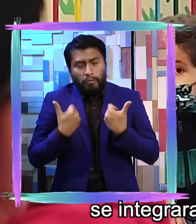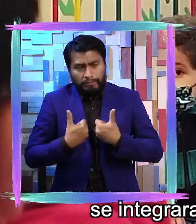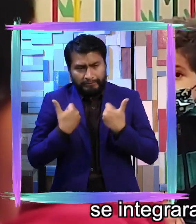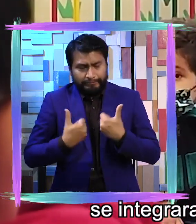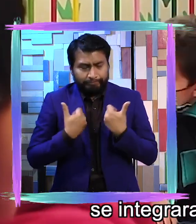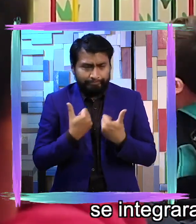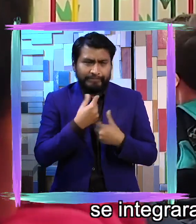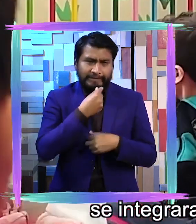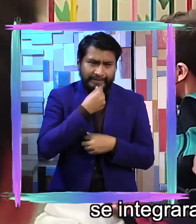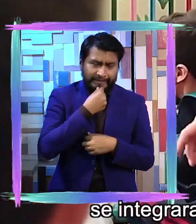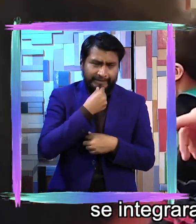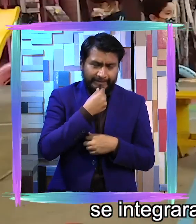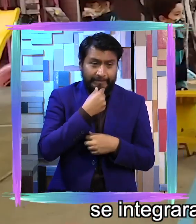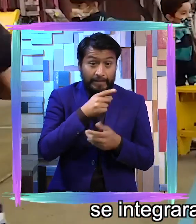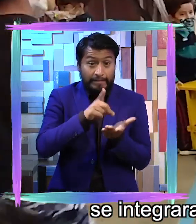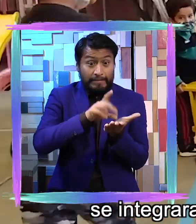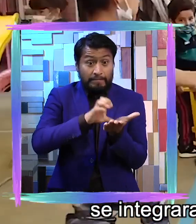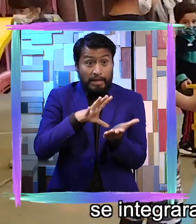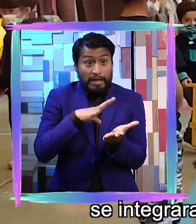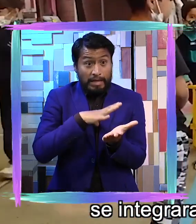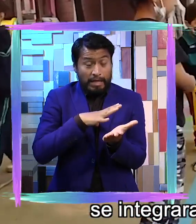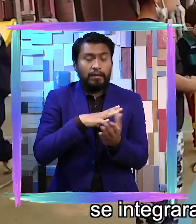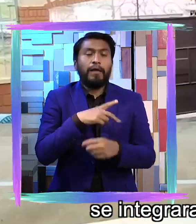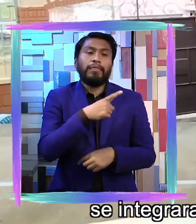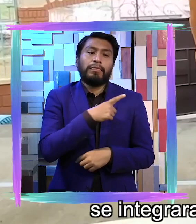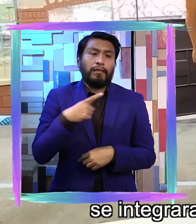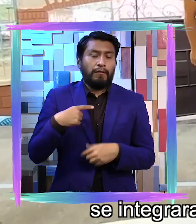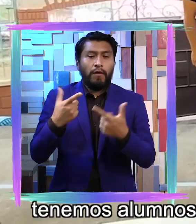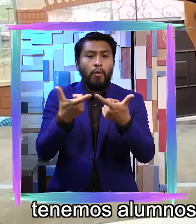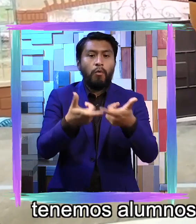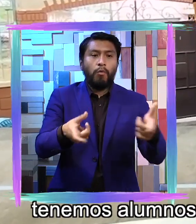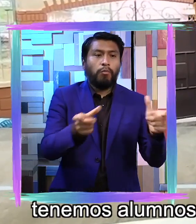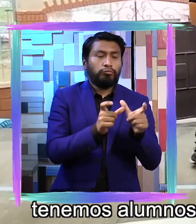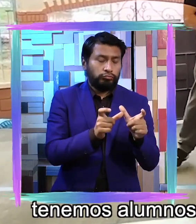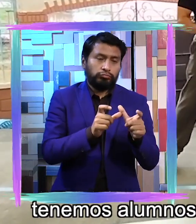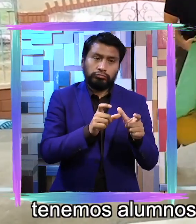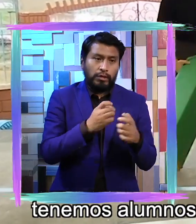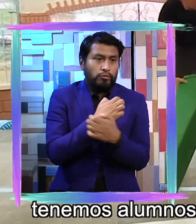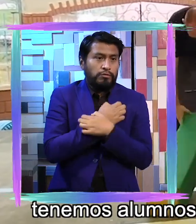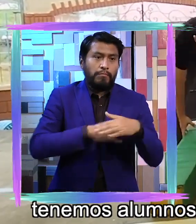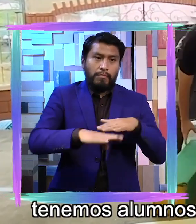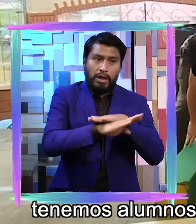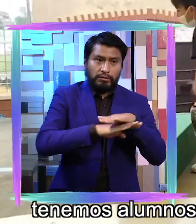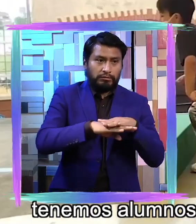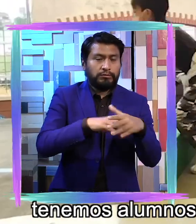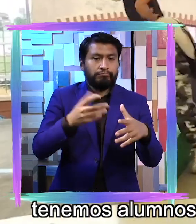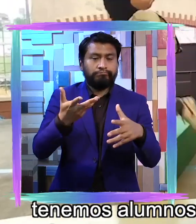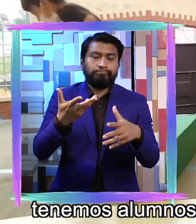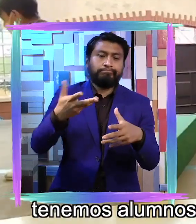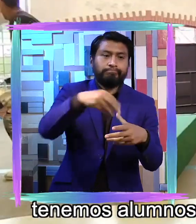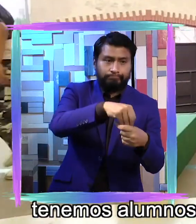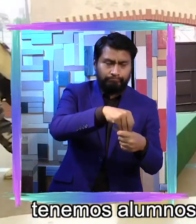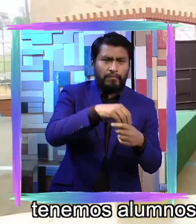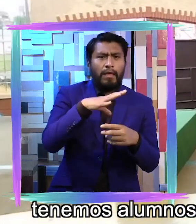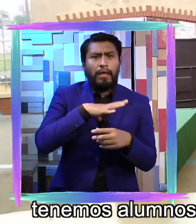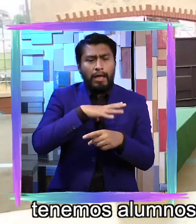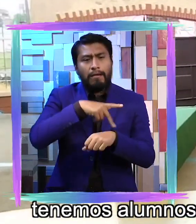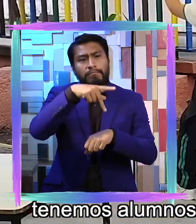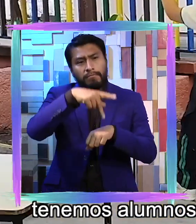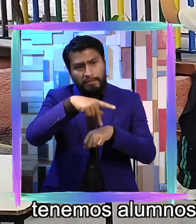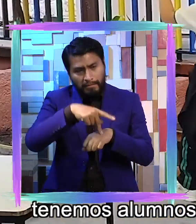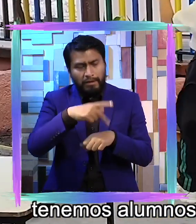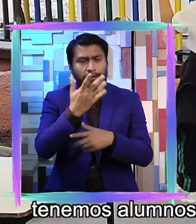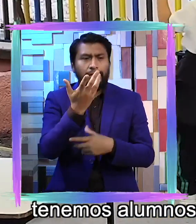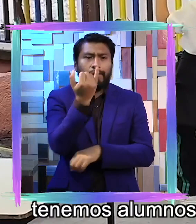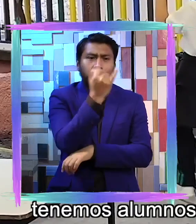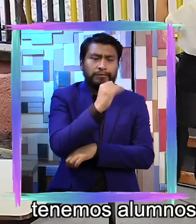se integraran a los grupos de educación básica. Tenemos alumnos en primaria, en